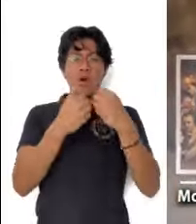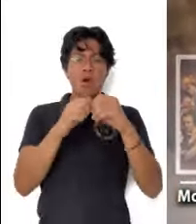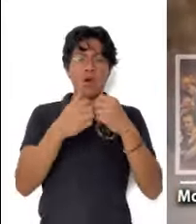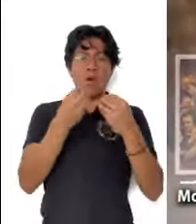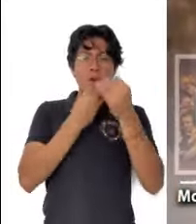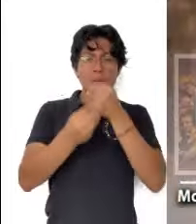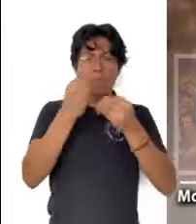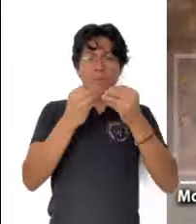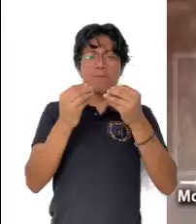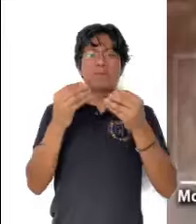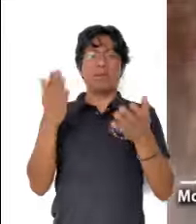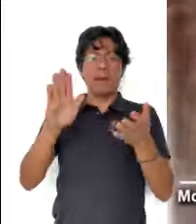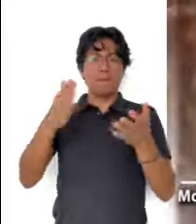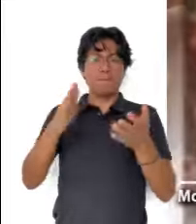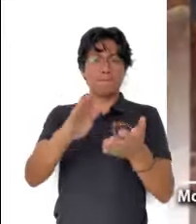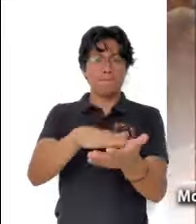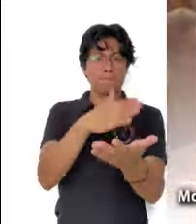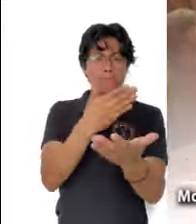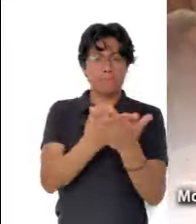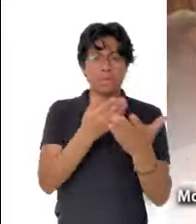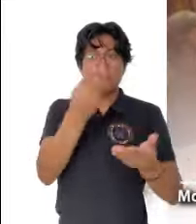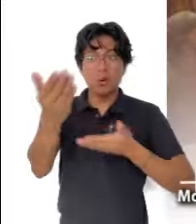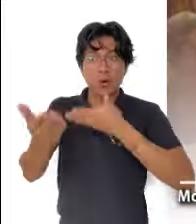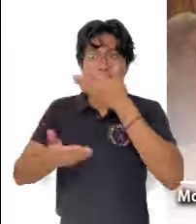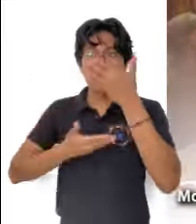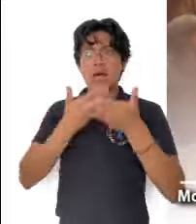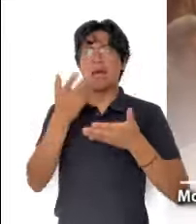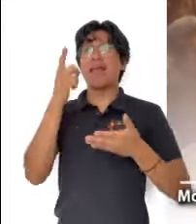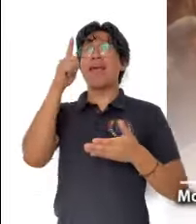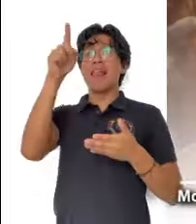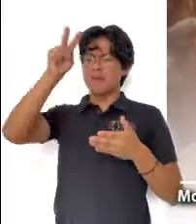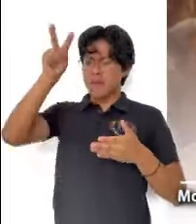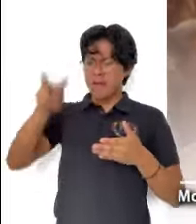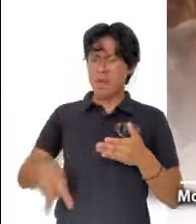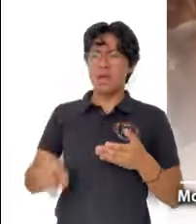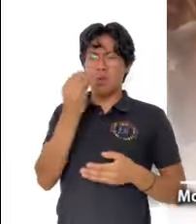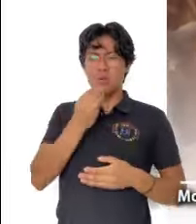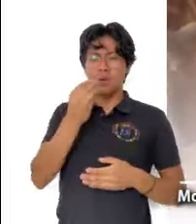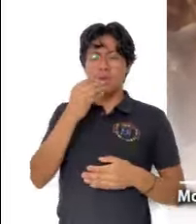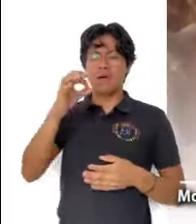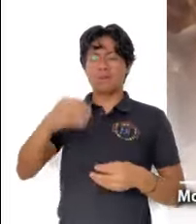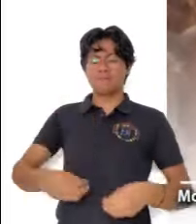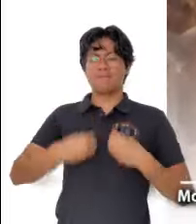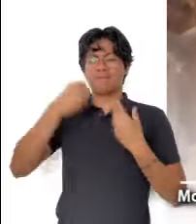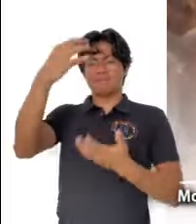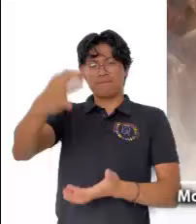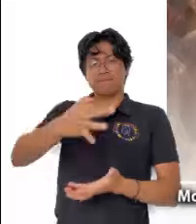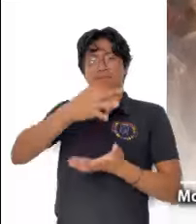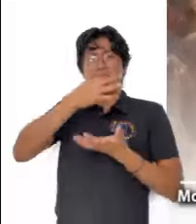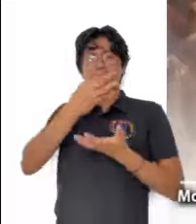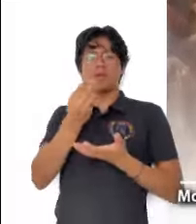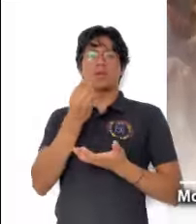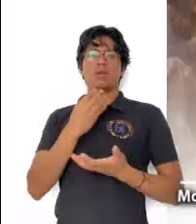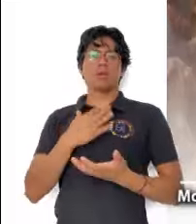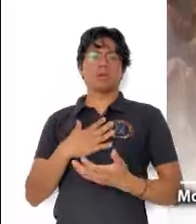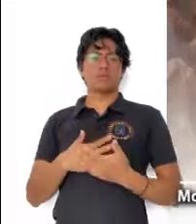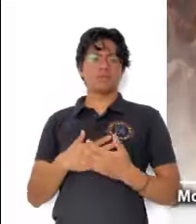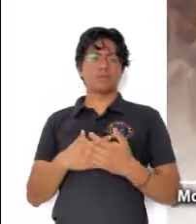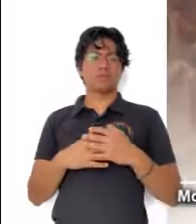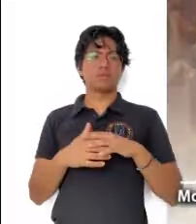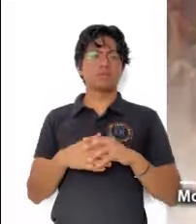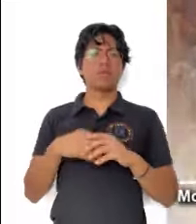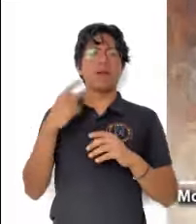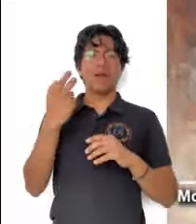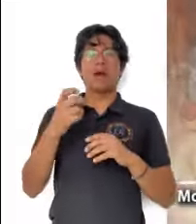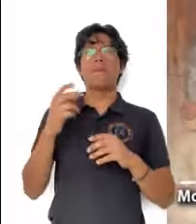trozo de comida, Él que es el verdadero alimento que da vida. Aquí surgen